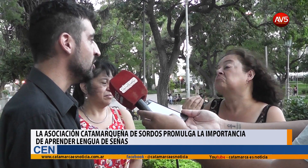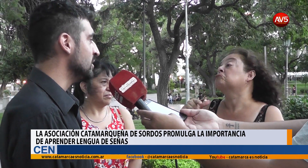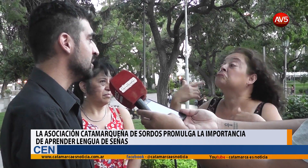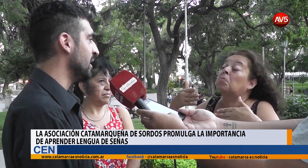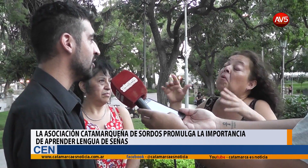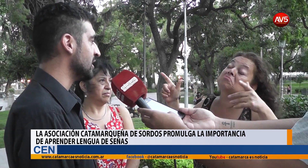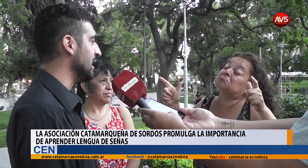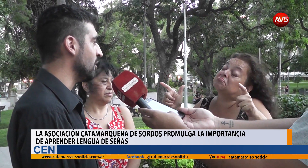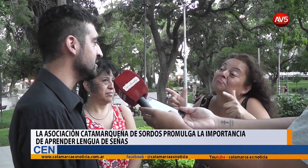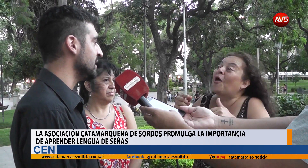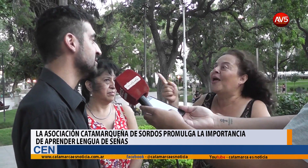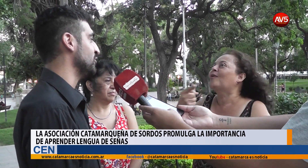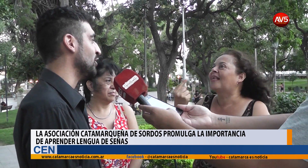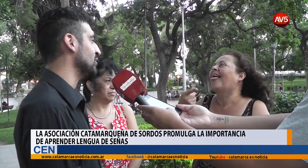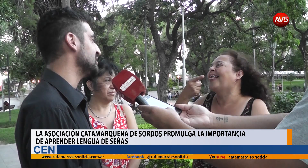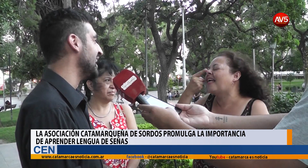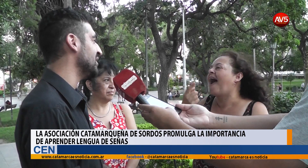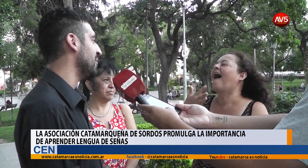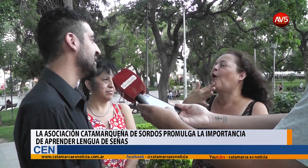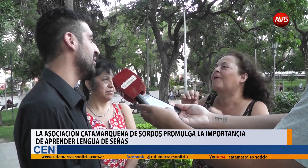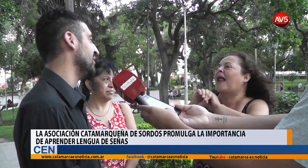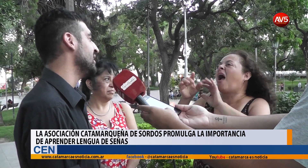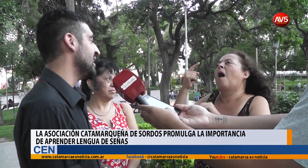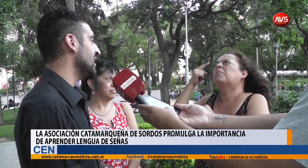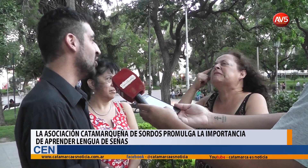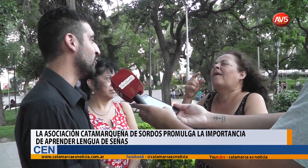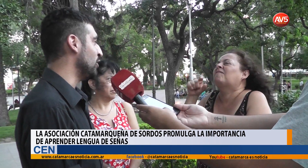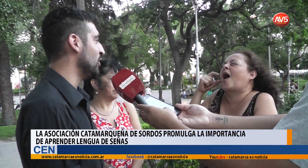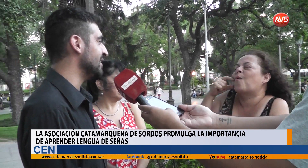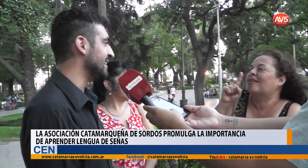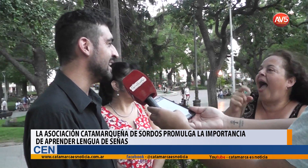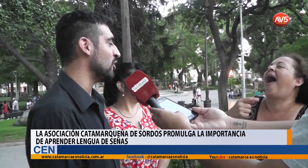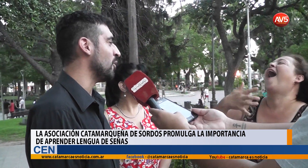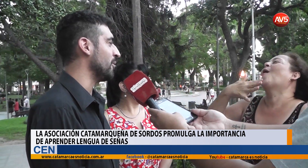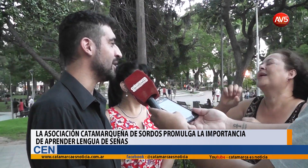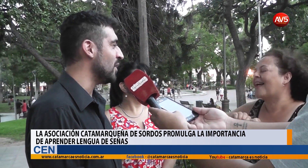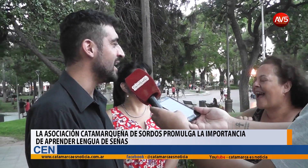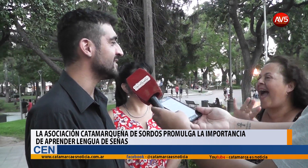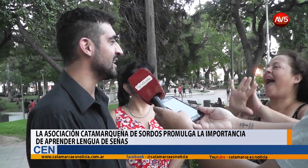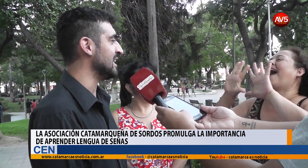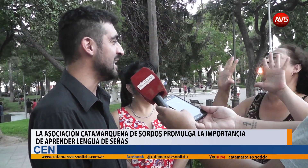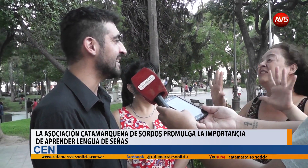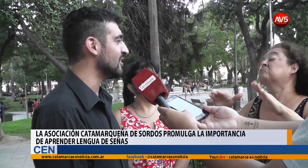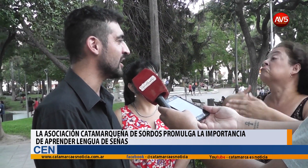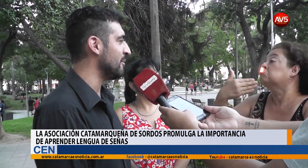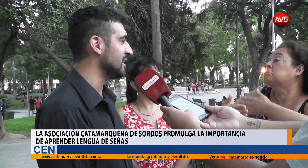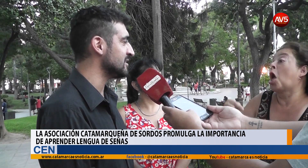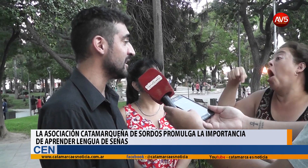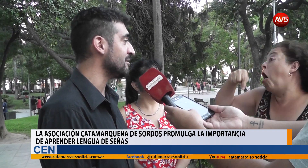de manera correcta en lengua de señas. Se fueron reduciendo, obviamente, bueno, los que fueron entendiendo, algunos por vergüenza, y entendieron claramente de se trataba,